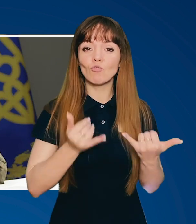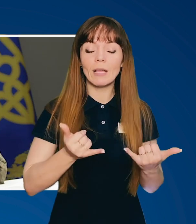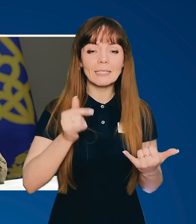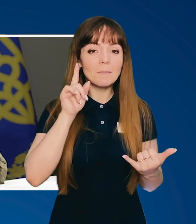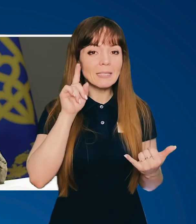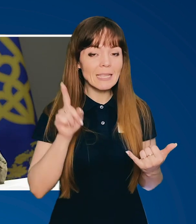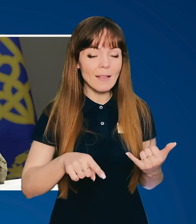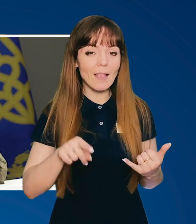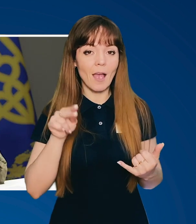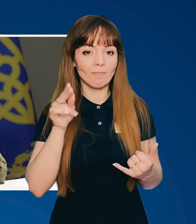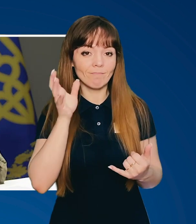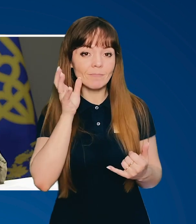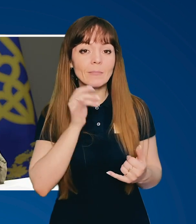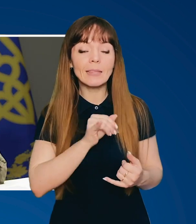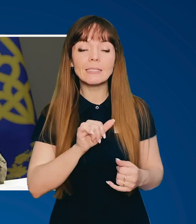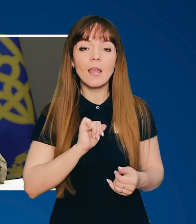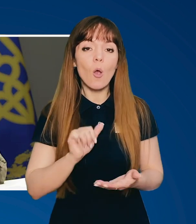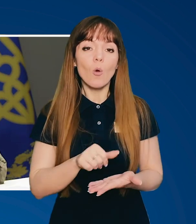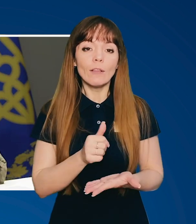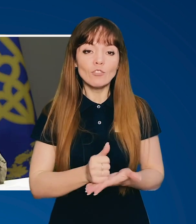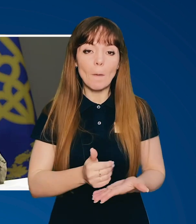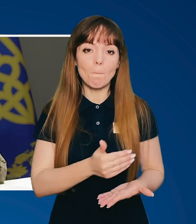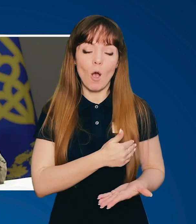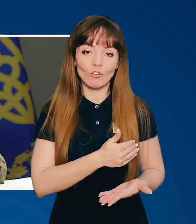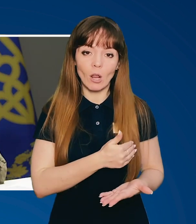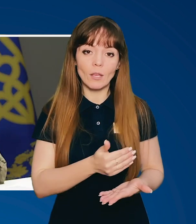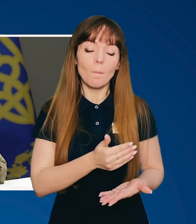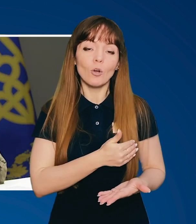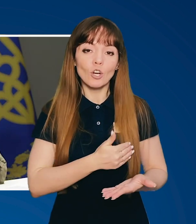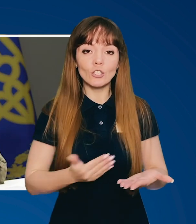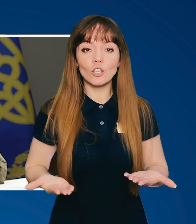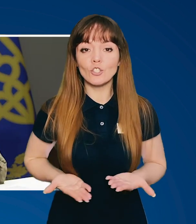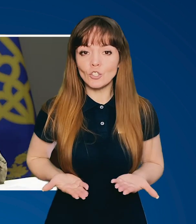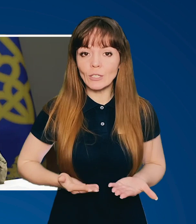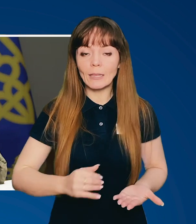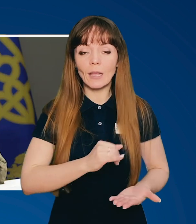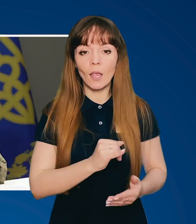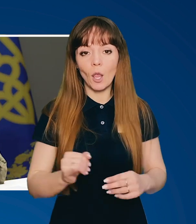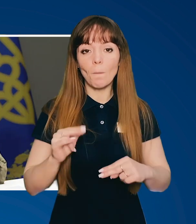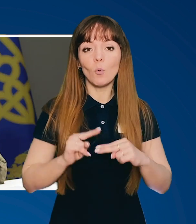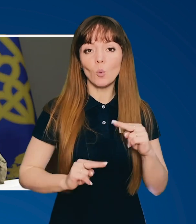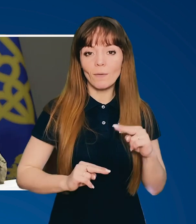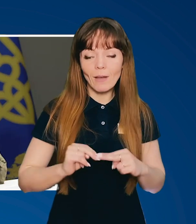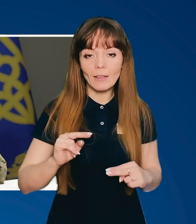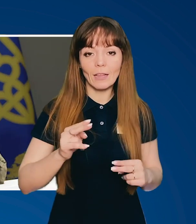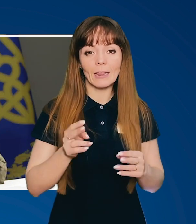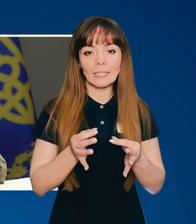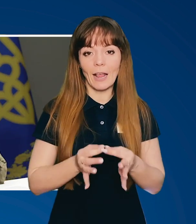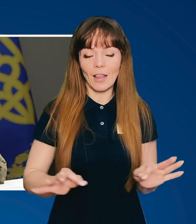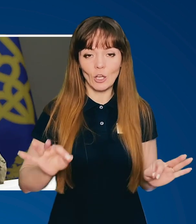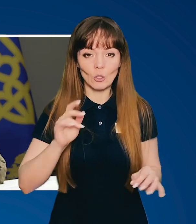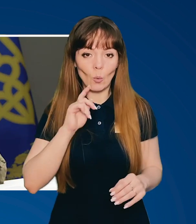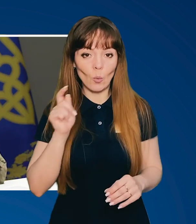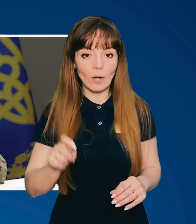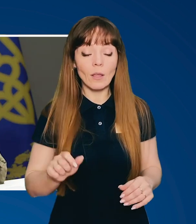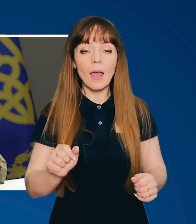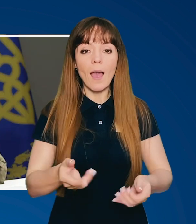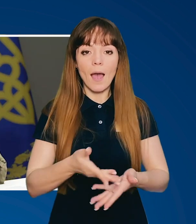знаннями і найголовніше з бажанням. Бажання жити і будувати незалежну Україну. А